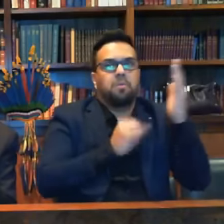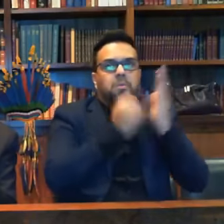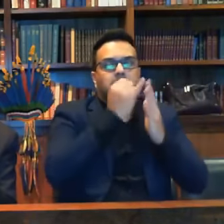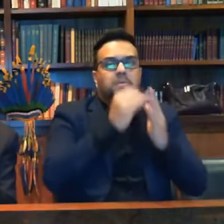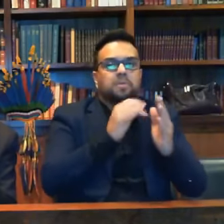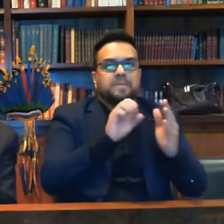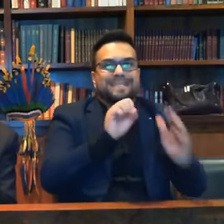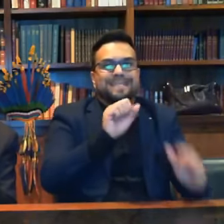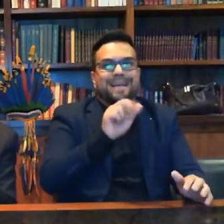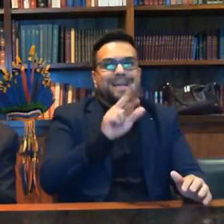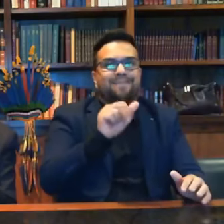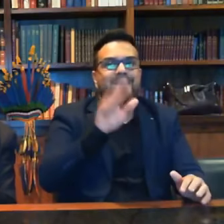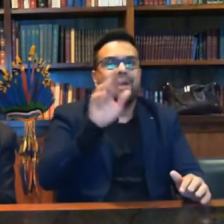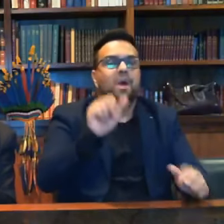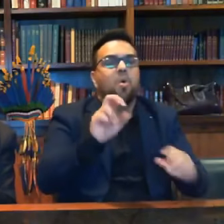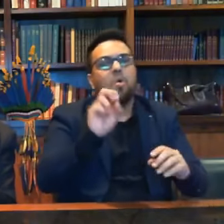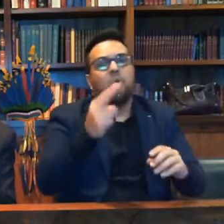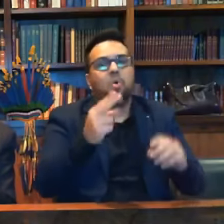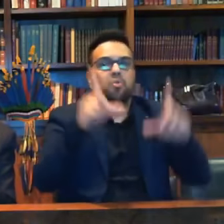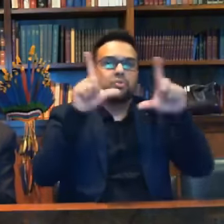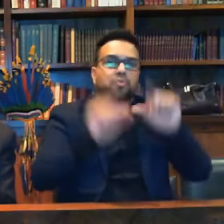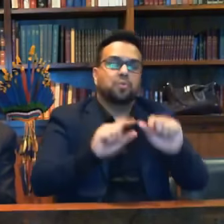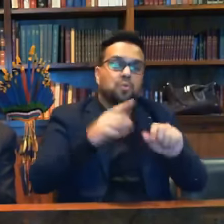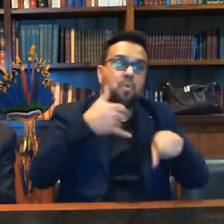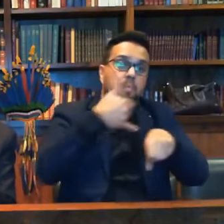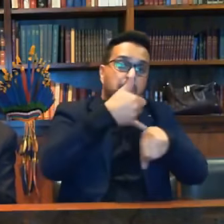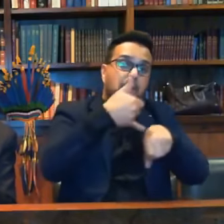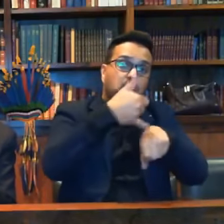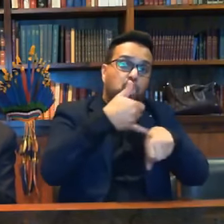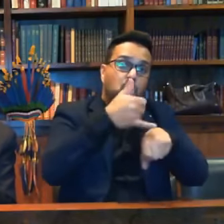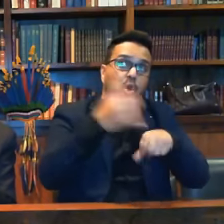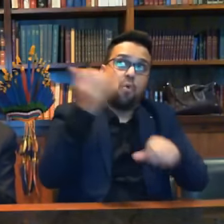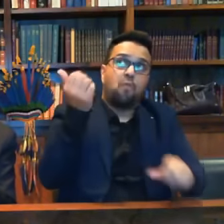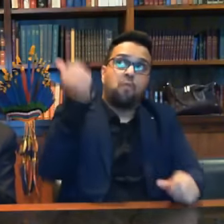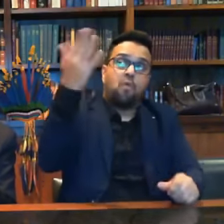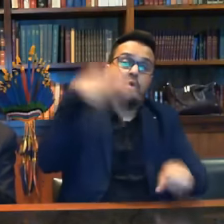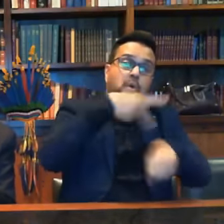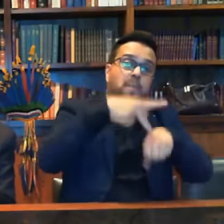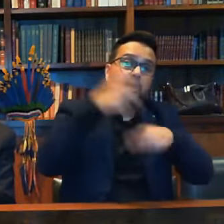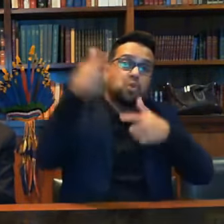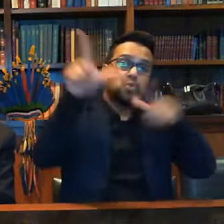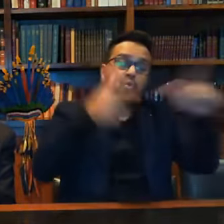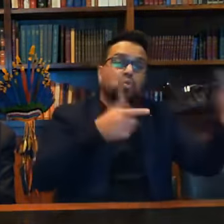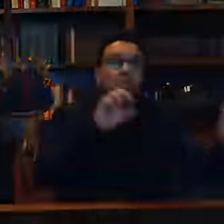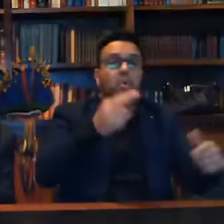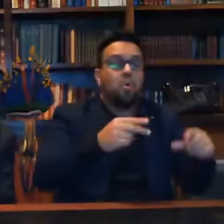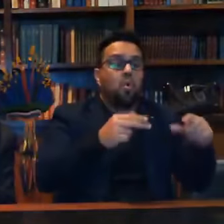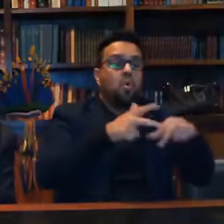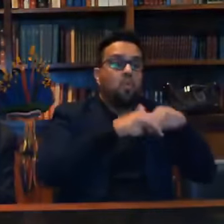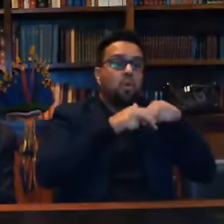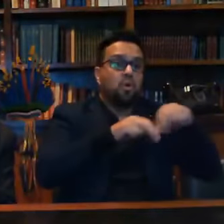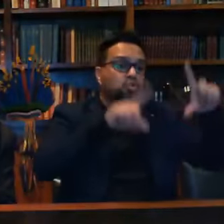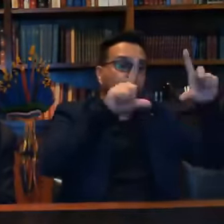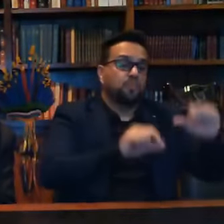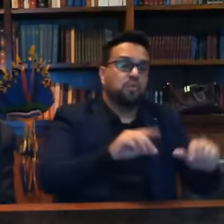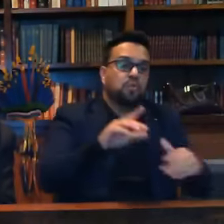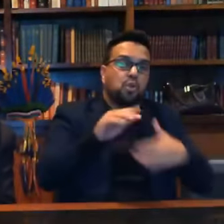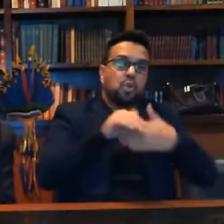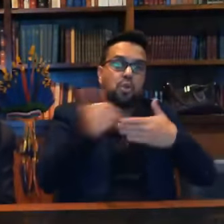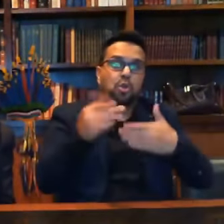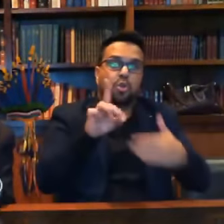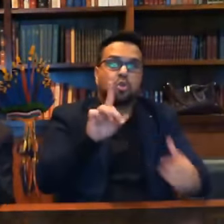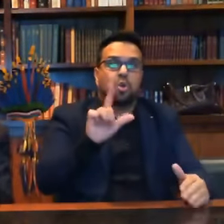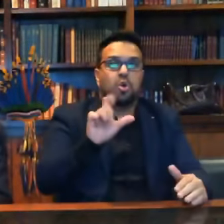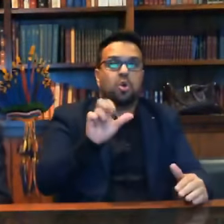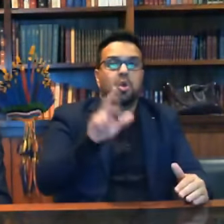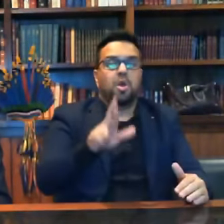ou pela diminuição do preço do petróleo lá fora, ou pela queda do dólar aqui, quando você diminui, na ponta da linha, na